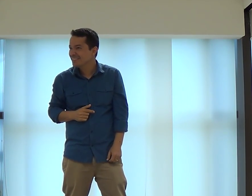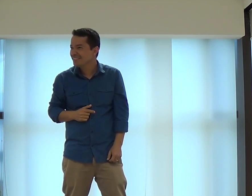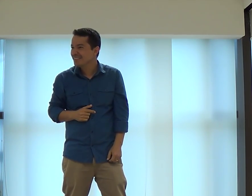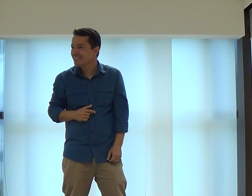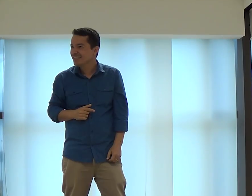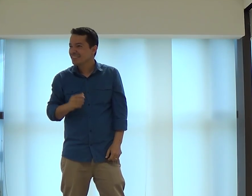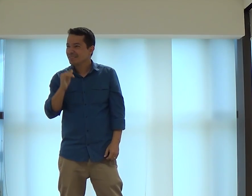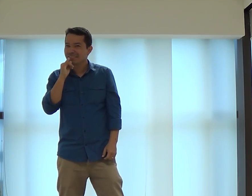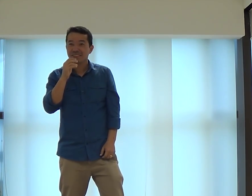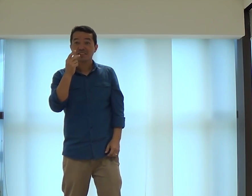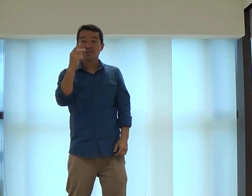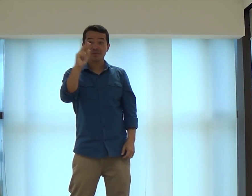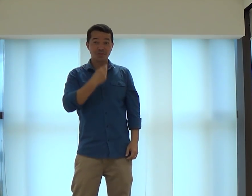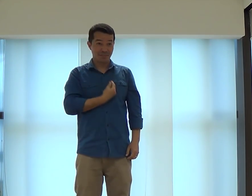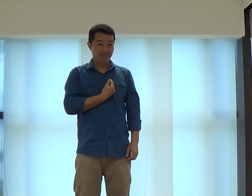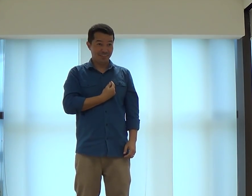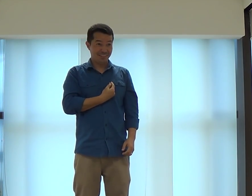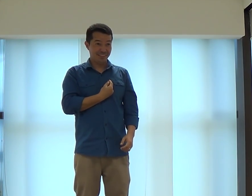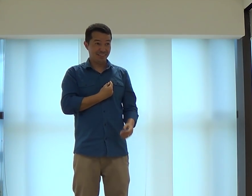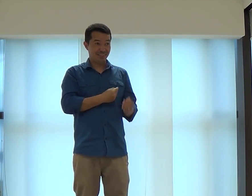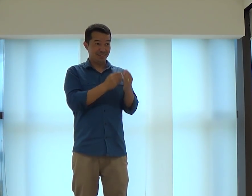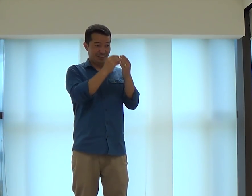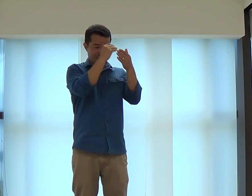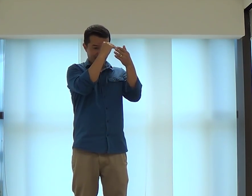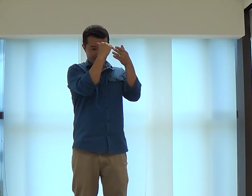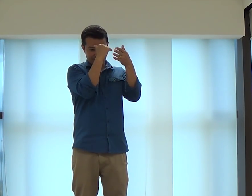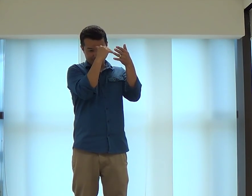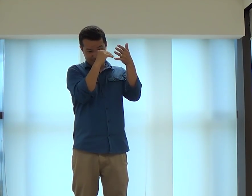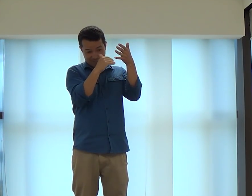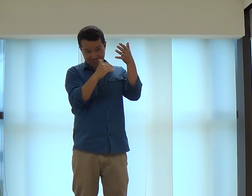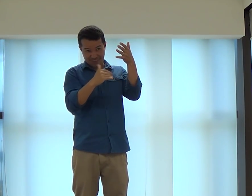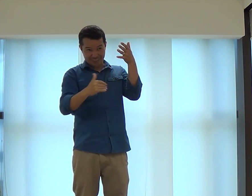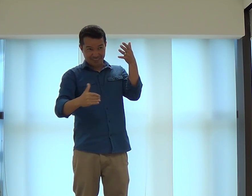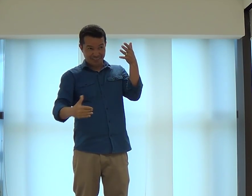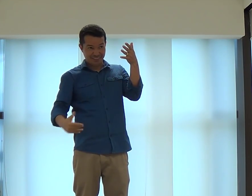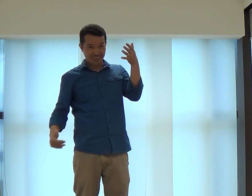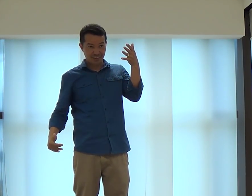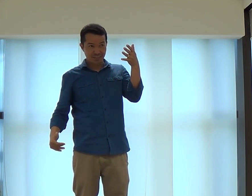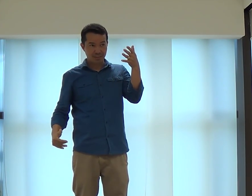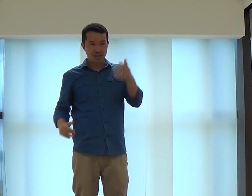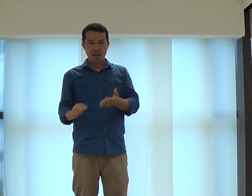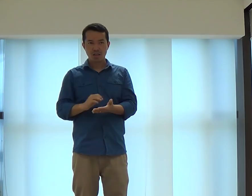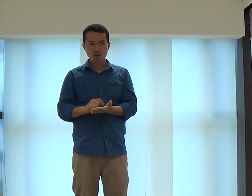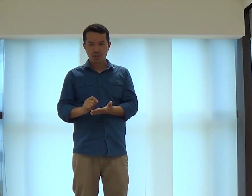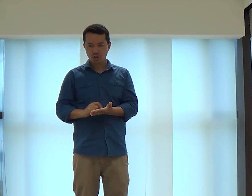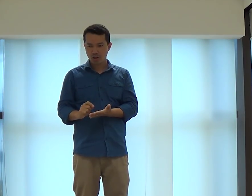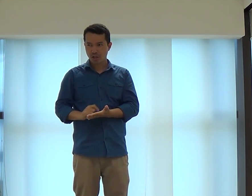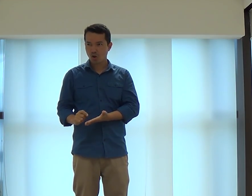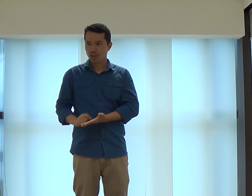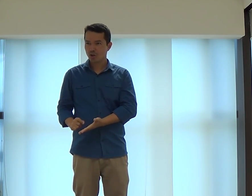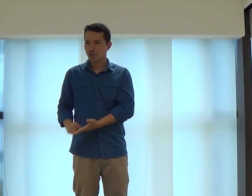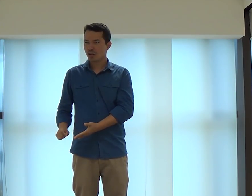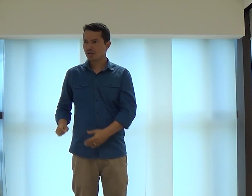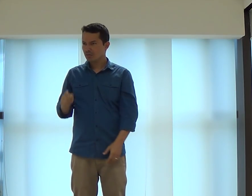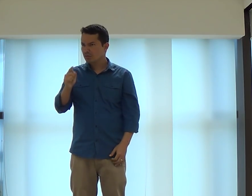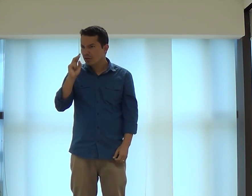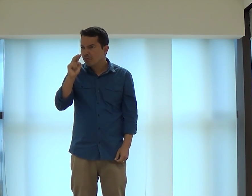nisso? Por exemplo, a tua vida, tá? Tá ali. Tudo que você fez. Tudo anotadinho.